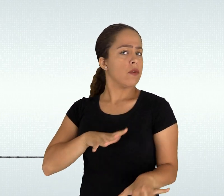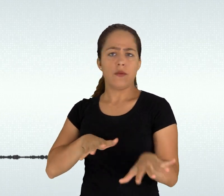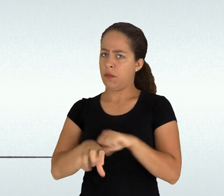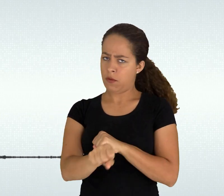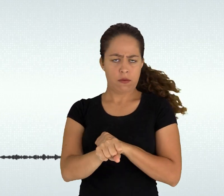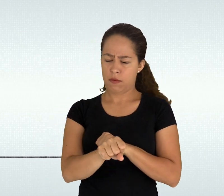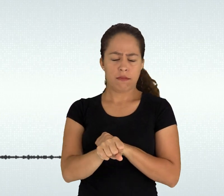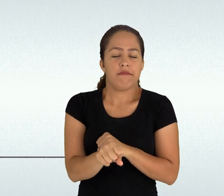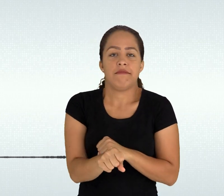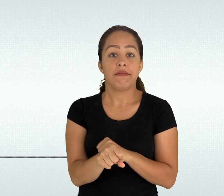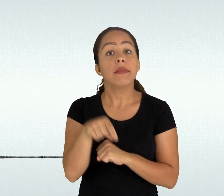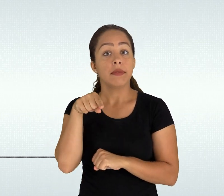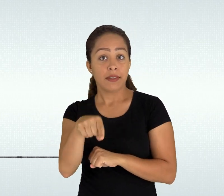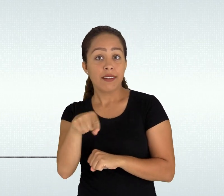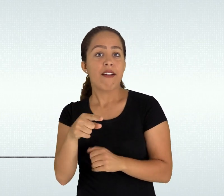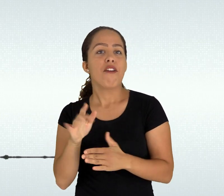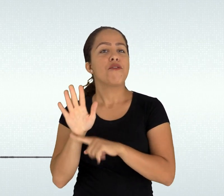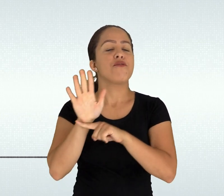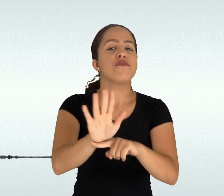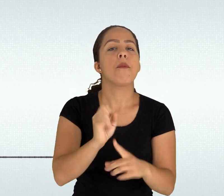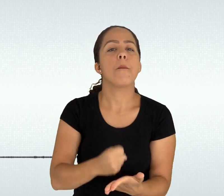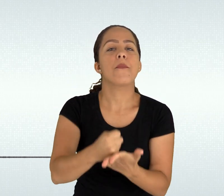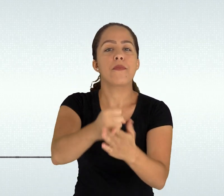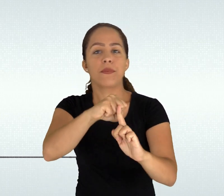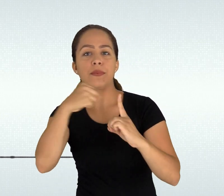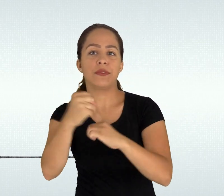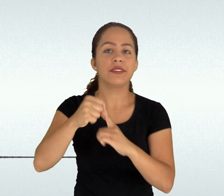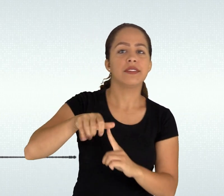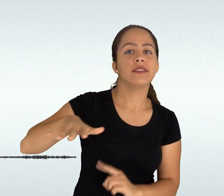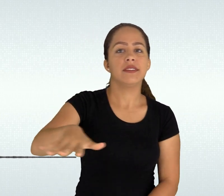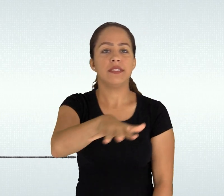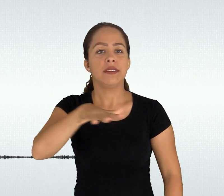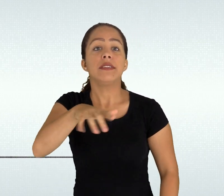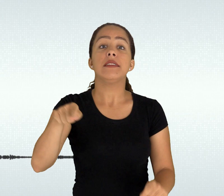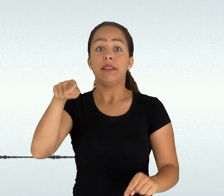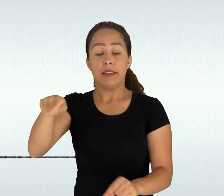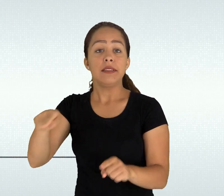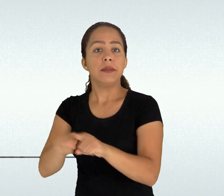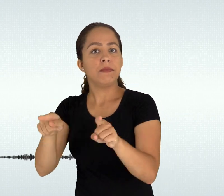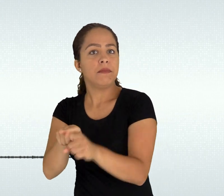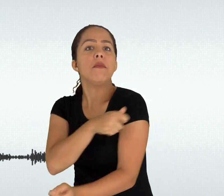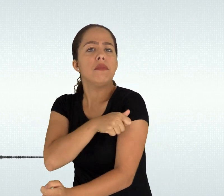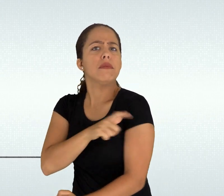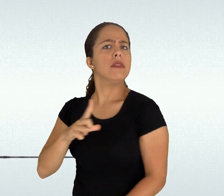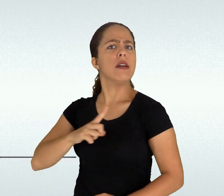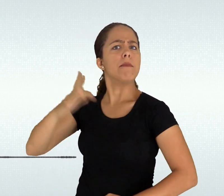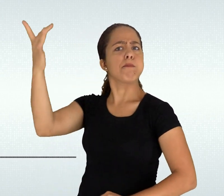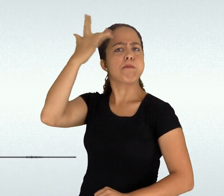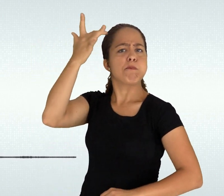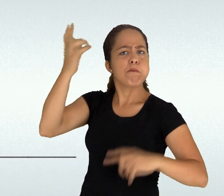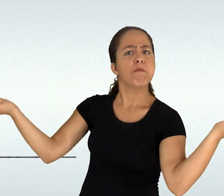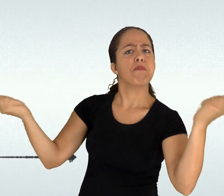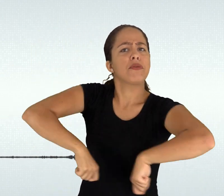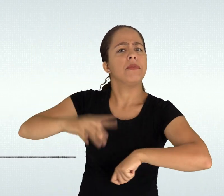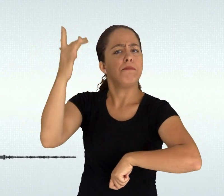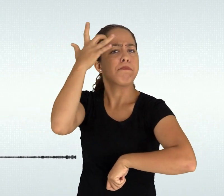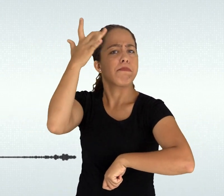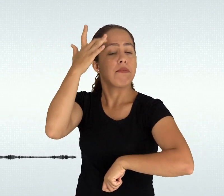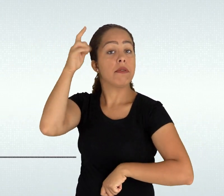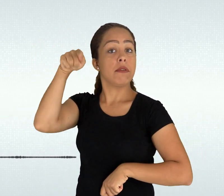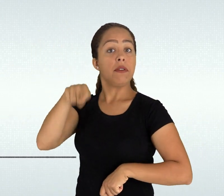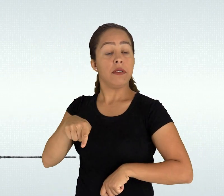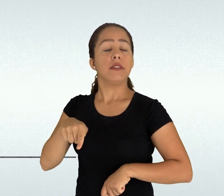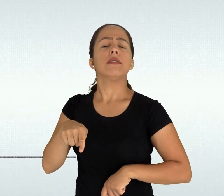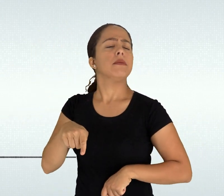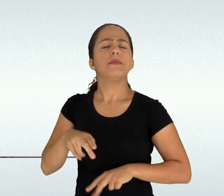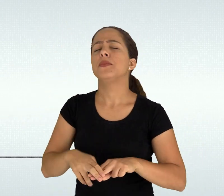importante no sentido de possibilitar a plena inserção do aluno egresso do ensino médio como sujeito que colabora na produção da